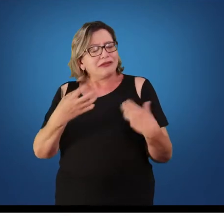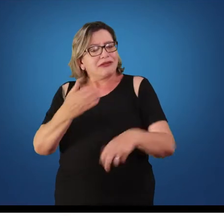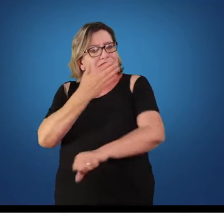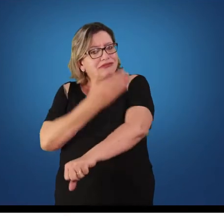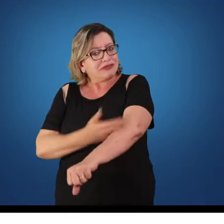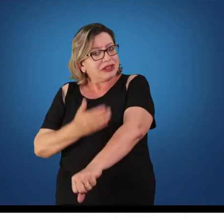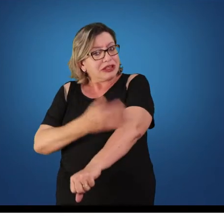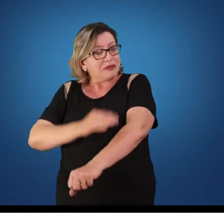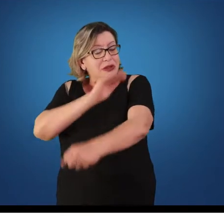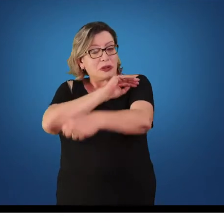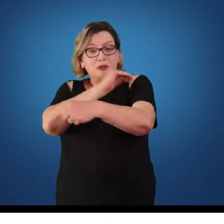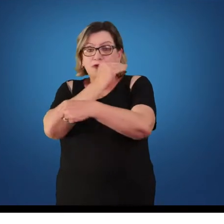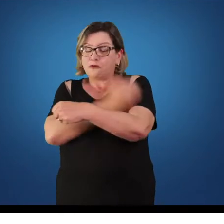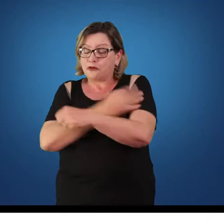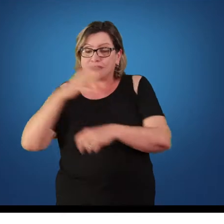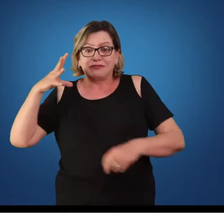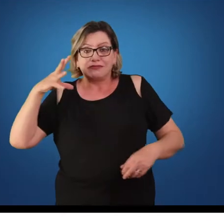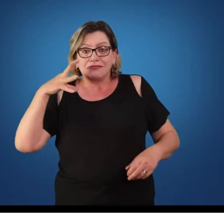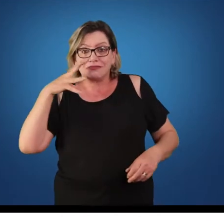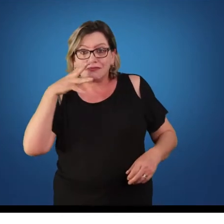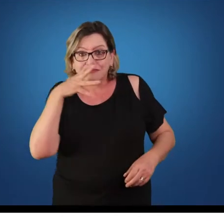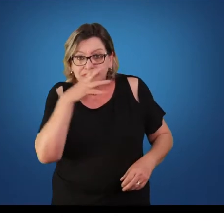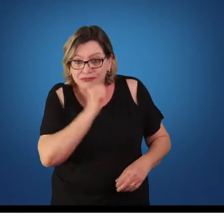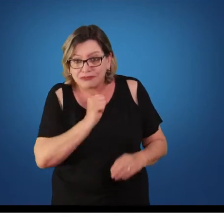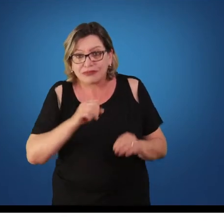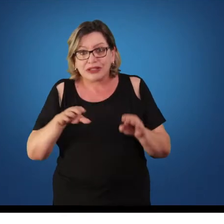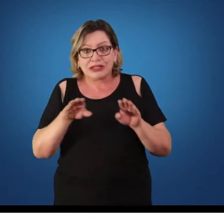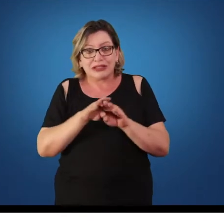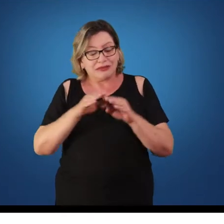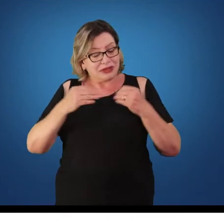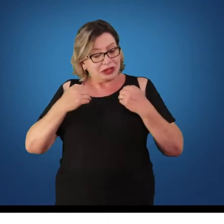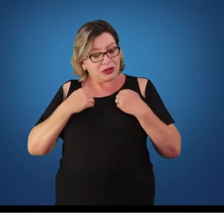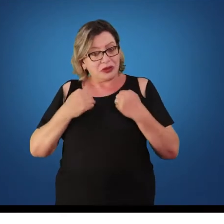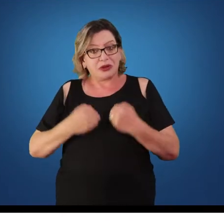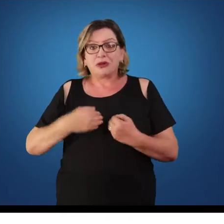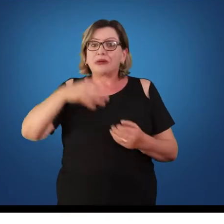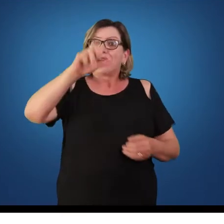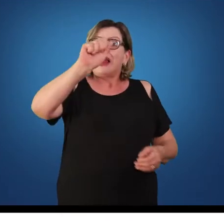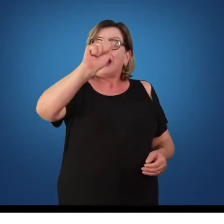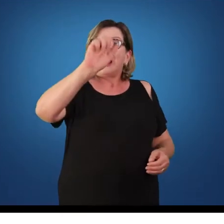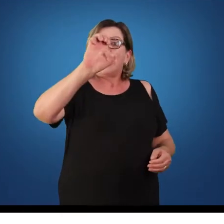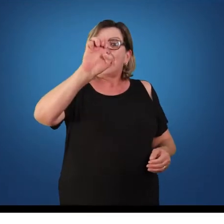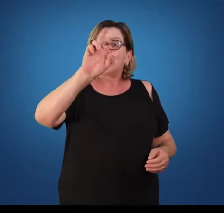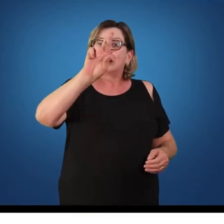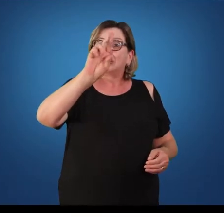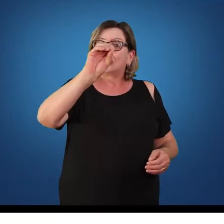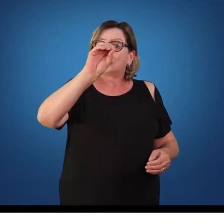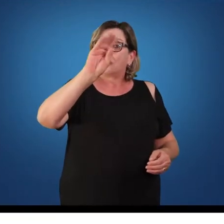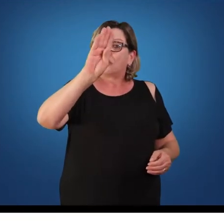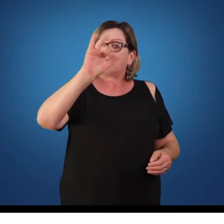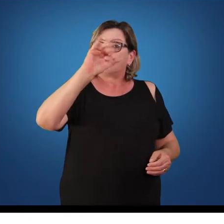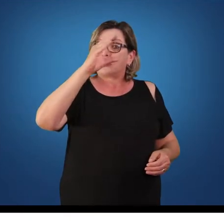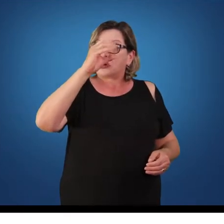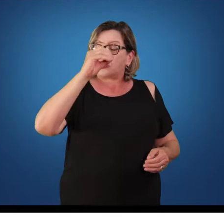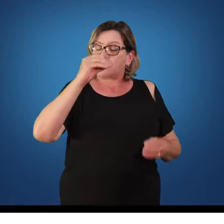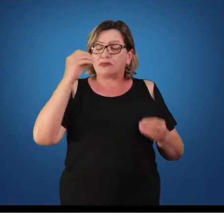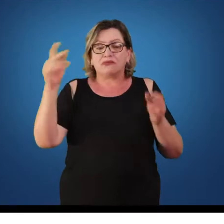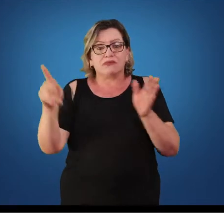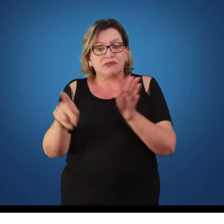agilidade, o ganho de condicionamento aeróbico, de flexibilidade. É essa ginástica